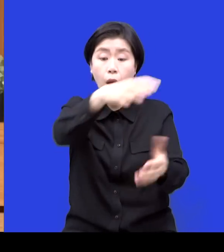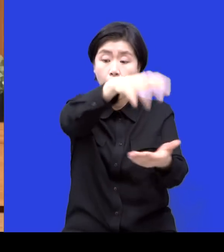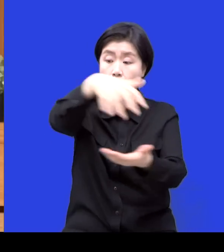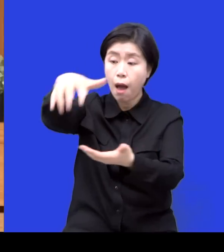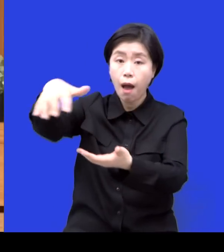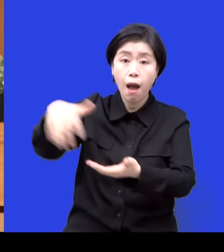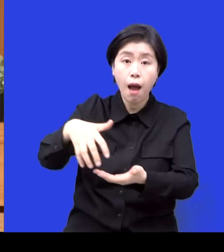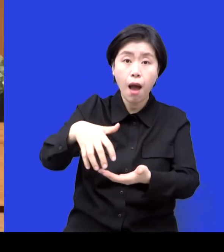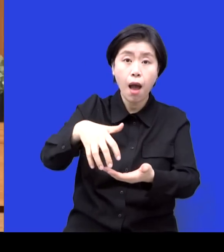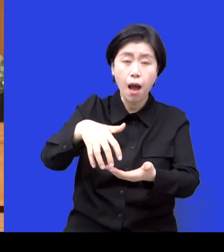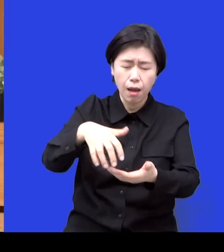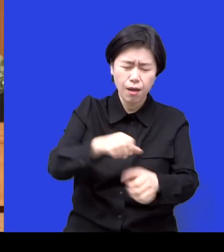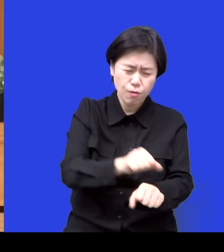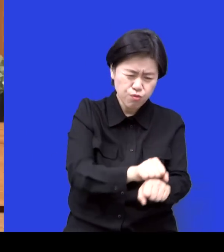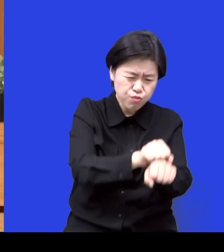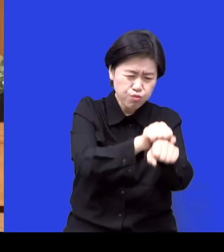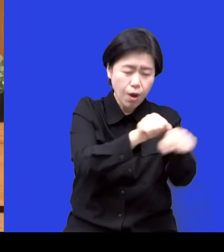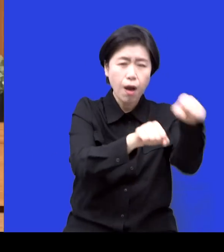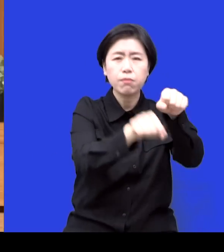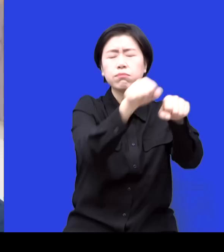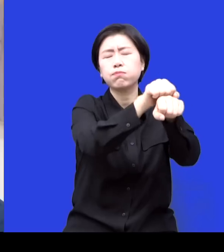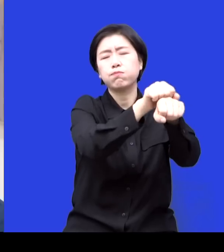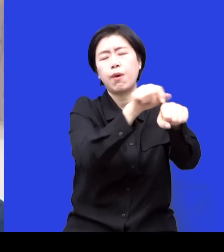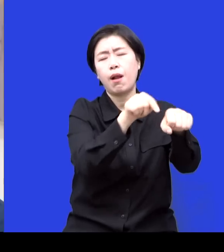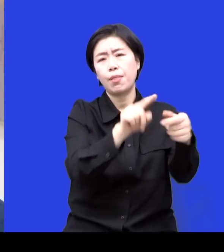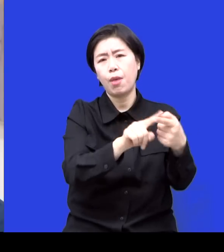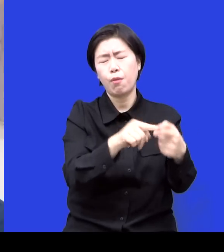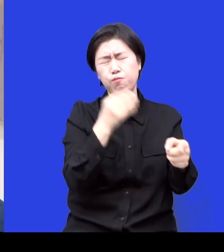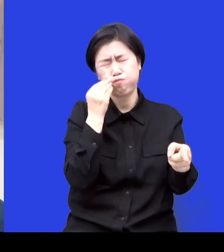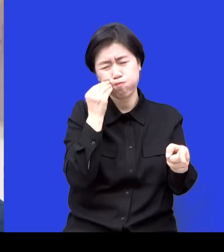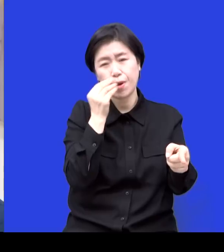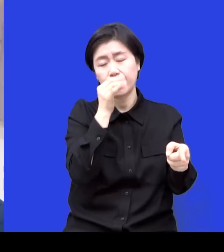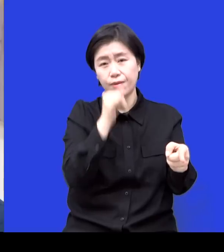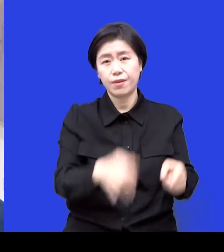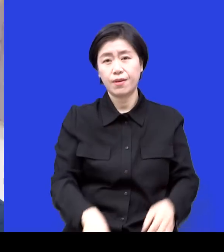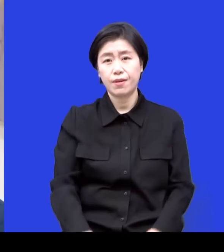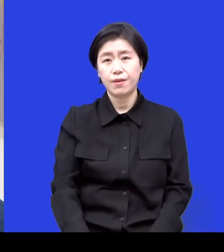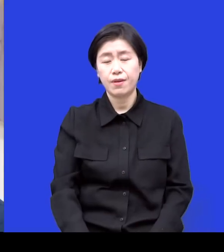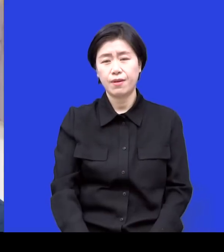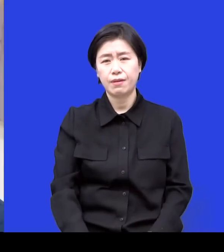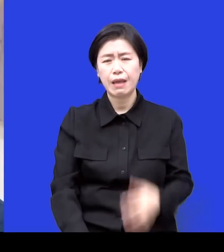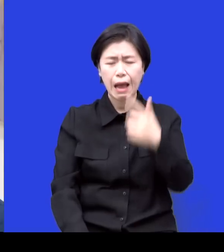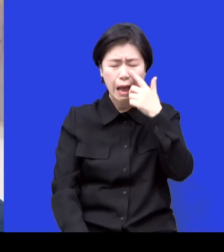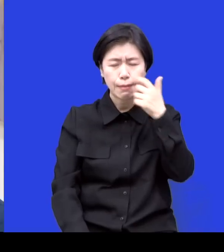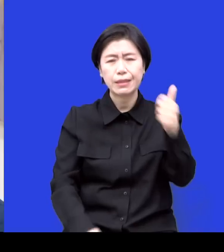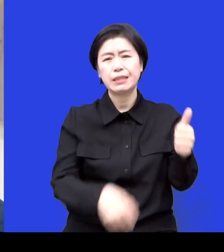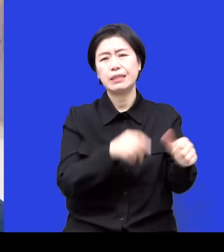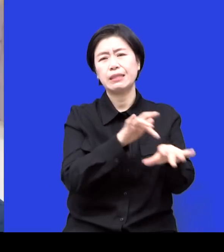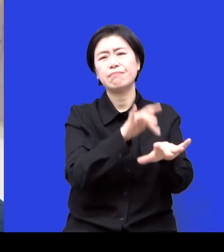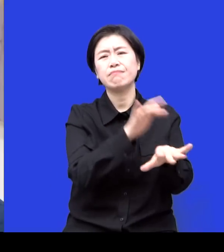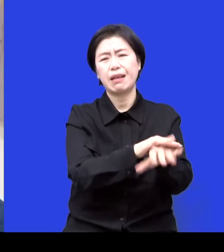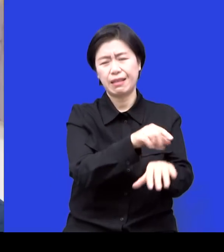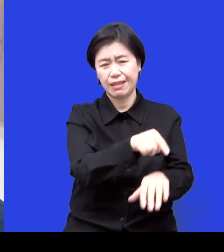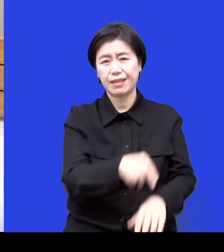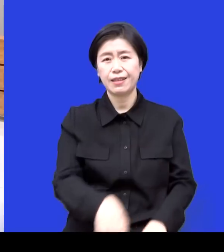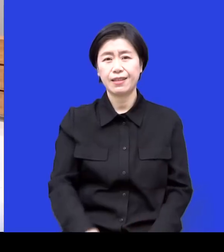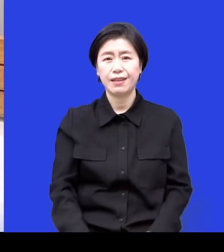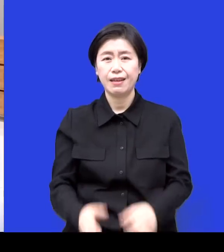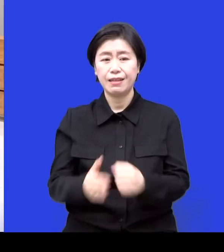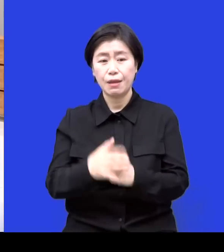버리신다고요? 버리시는 분들 연세 드신 분들 그런 분들 많죠 네 저희 아빠가 그러셨거든요 네 싸우셨는데 엄마랑 어머니